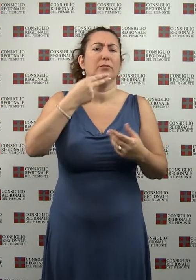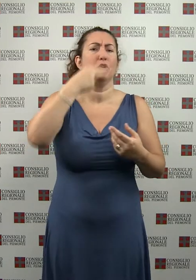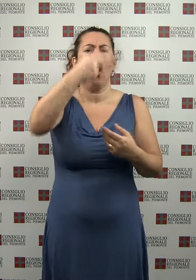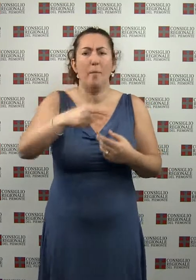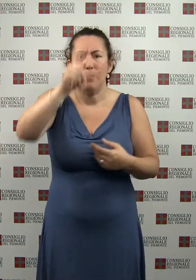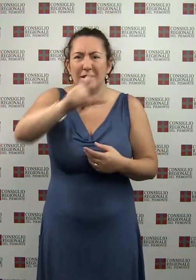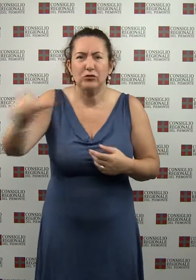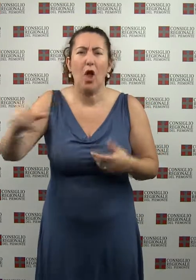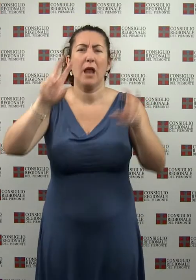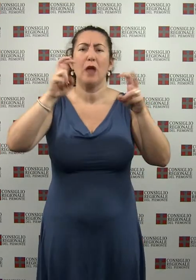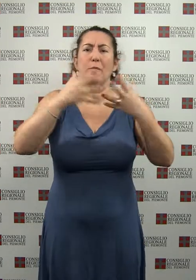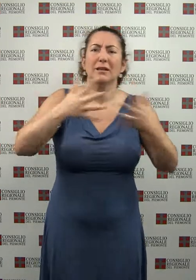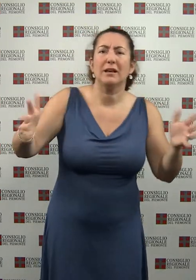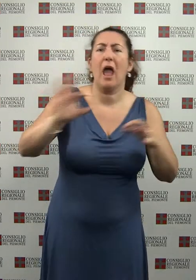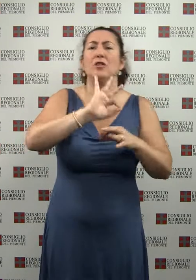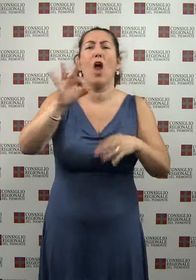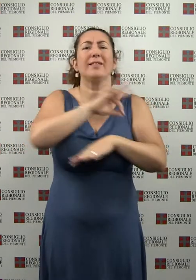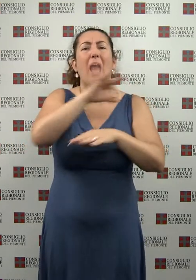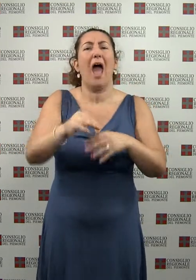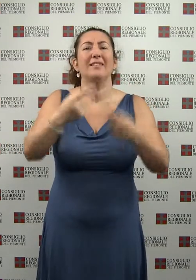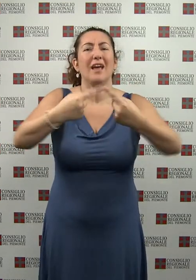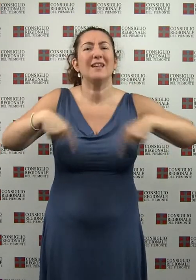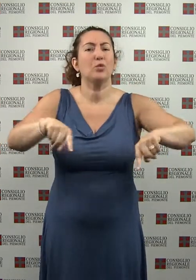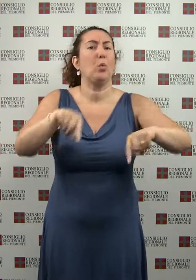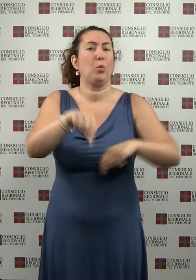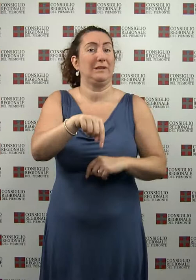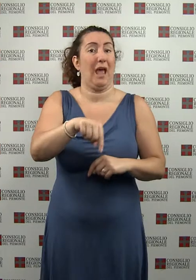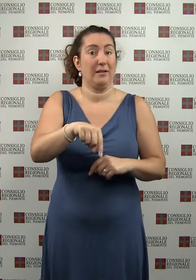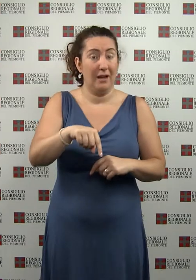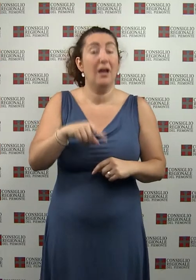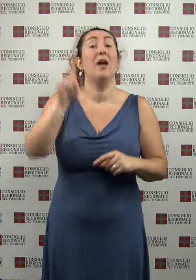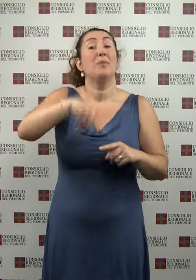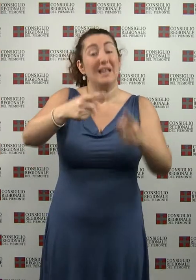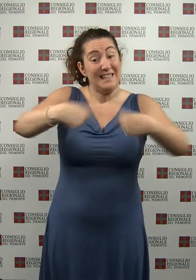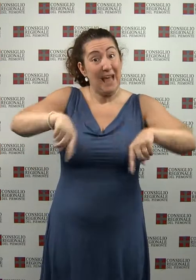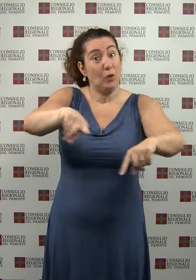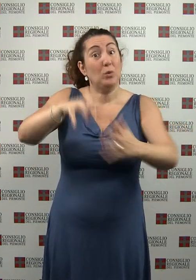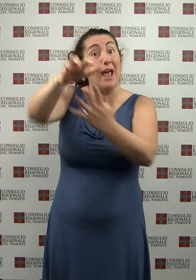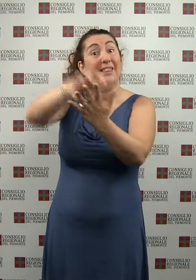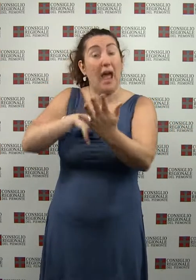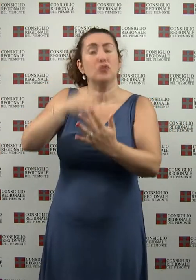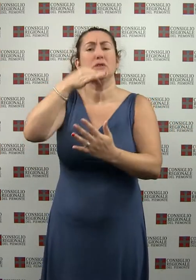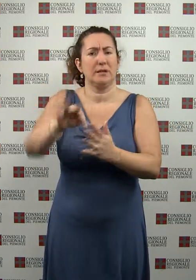specifiche, date delle sedute. Il testo di ogni seduta è inoltre scaricabile in formato PDF.